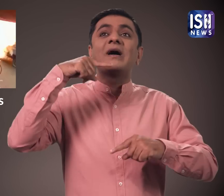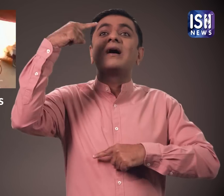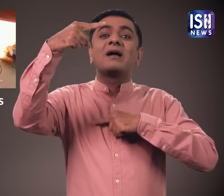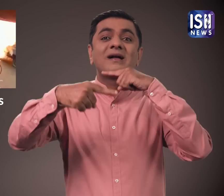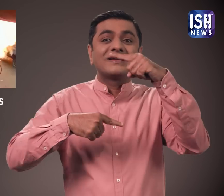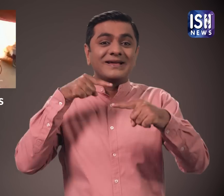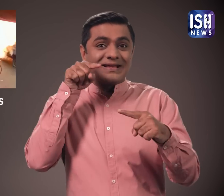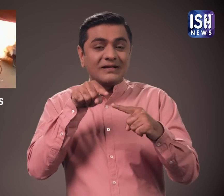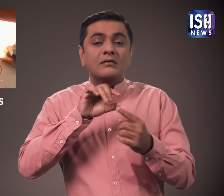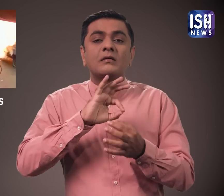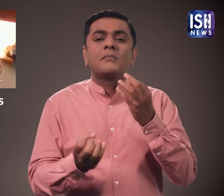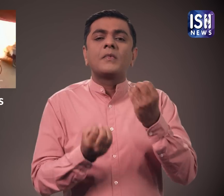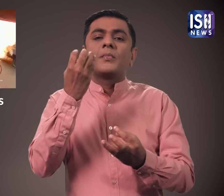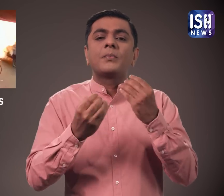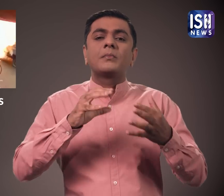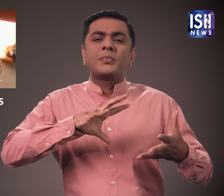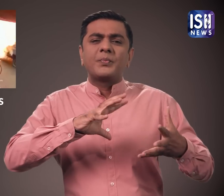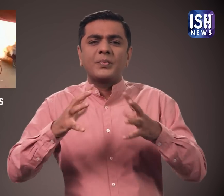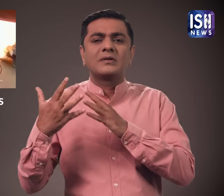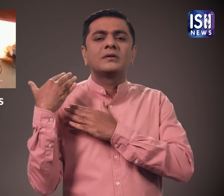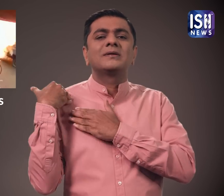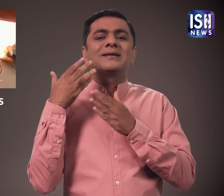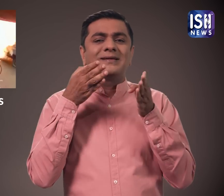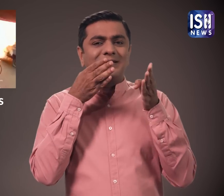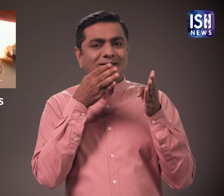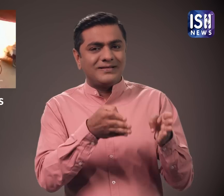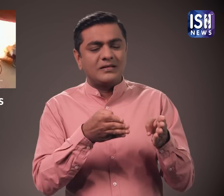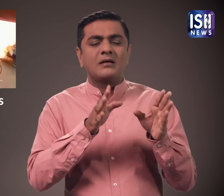फरवरी 2023 को एक फटा का निर्मान एकाई में